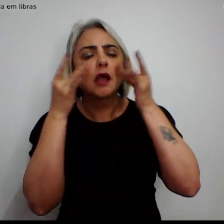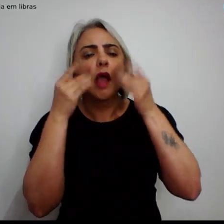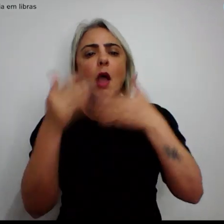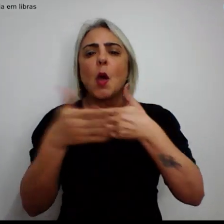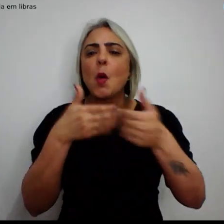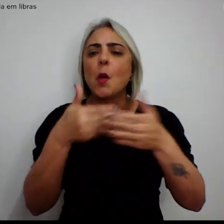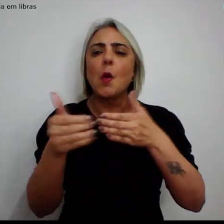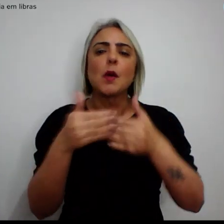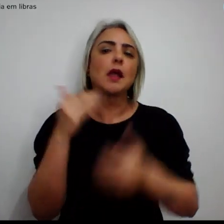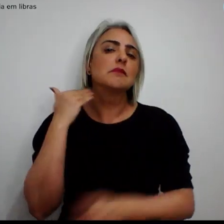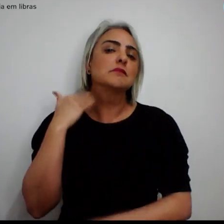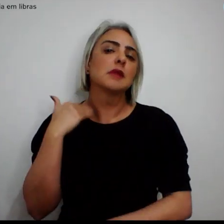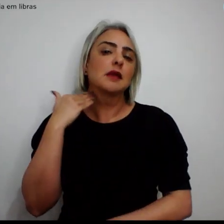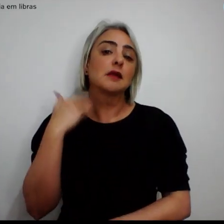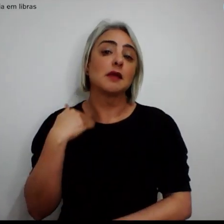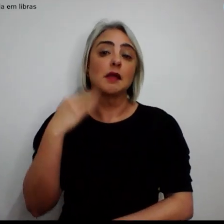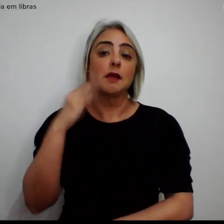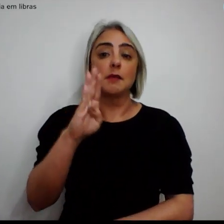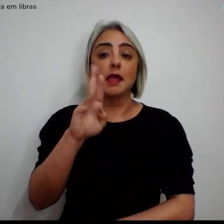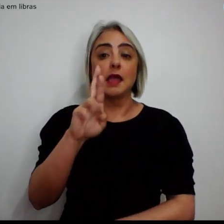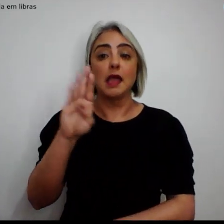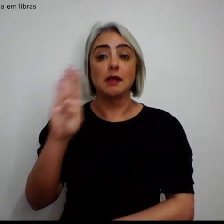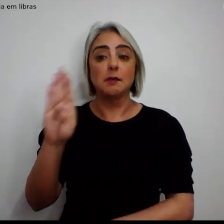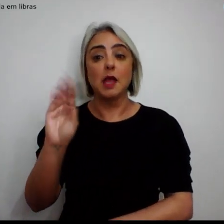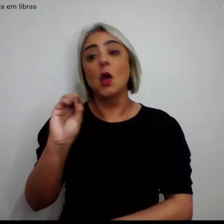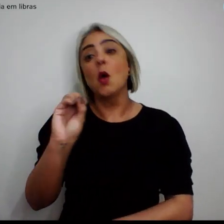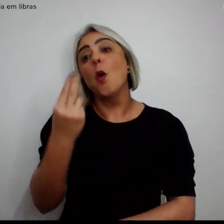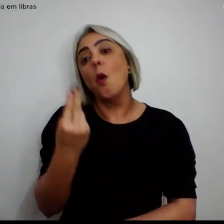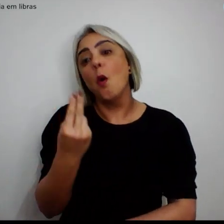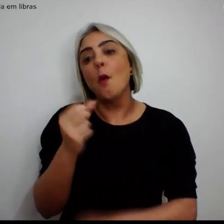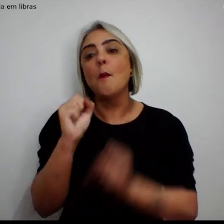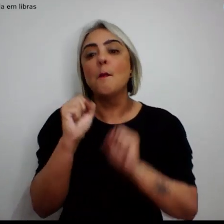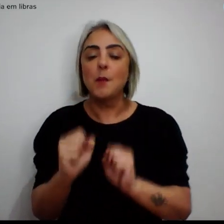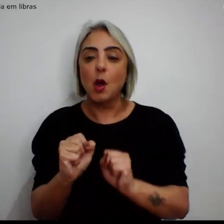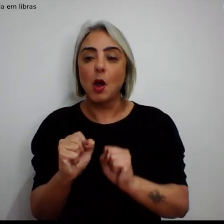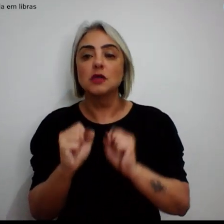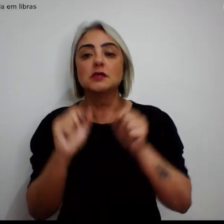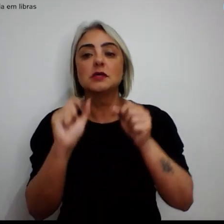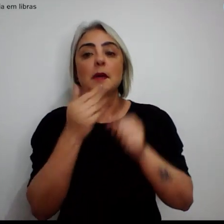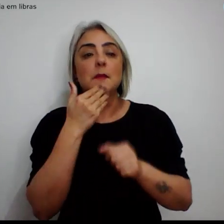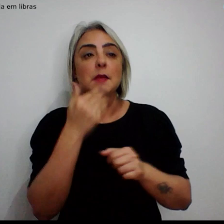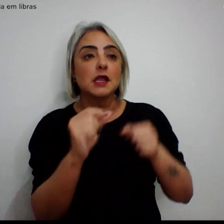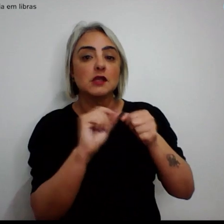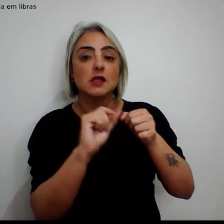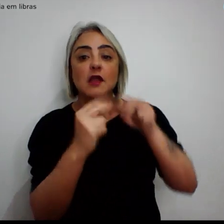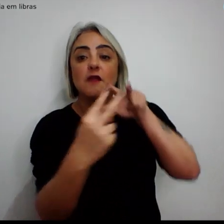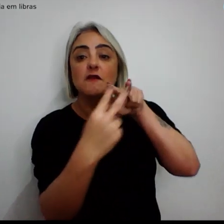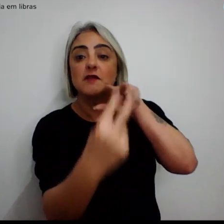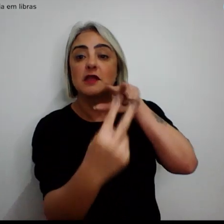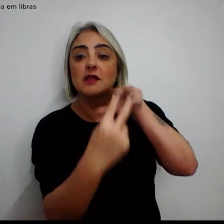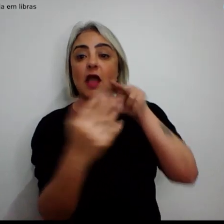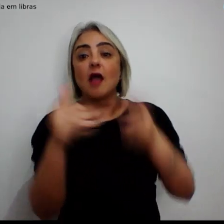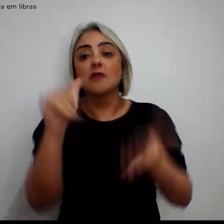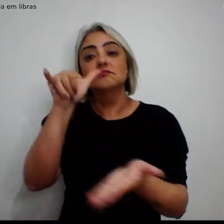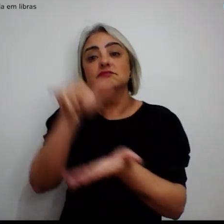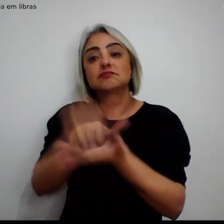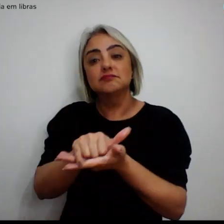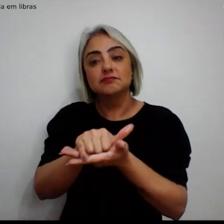qualquer agência do BRB ou pode fazer virtualmente por meio do aplicativo disponível